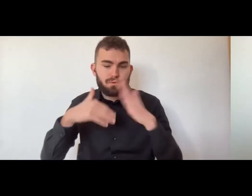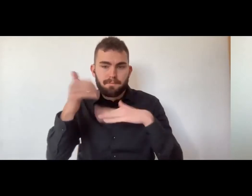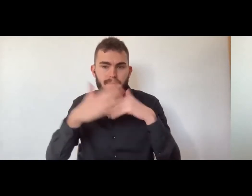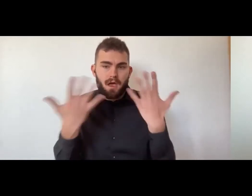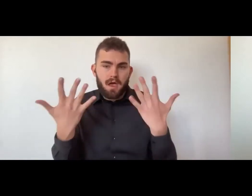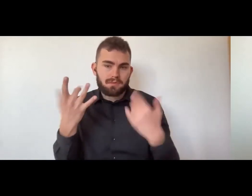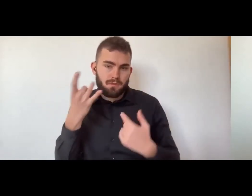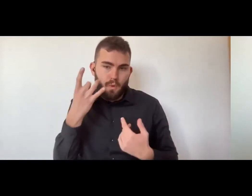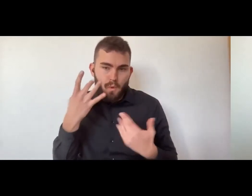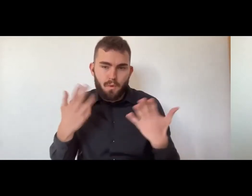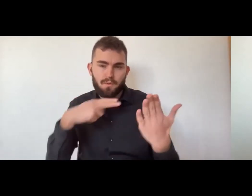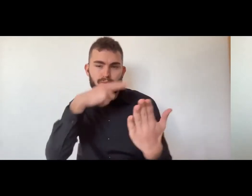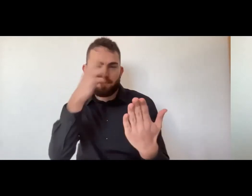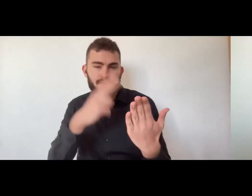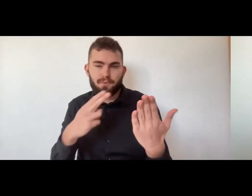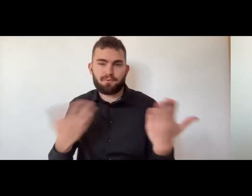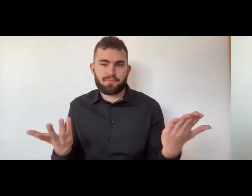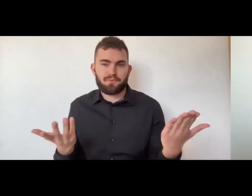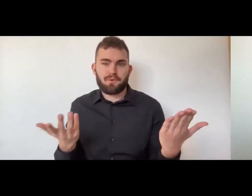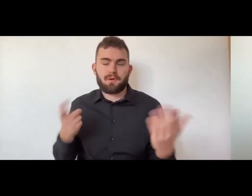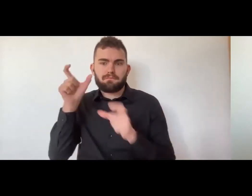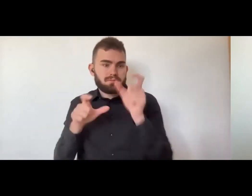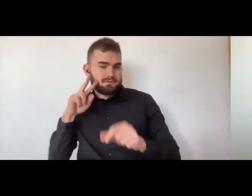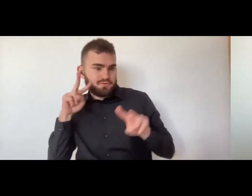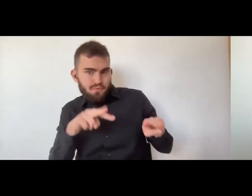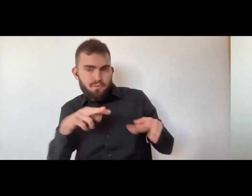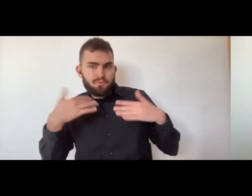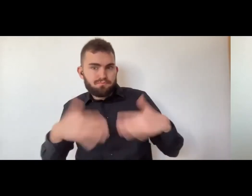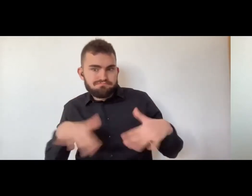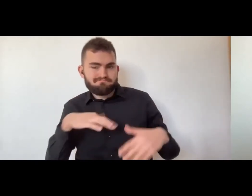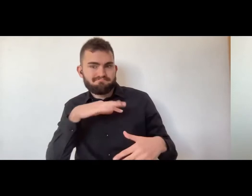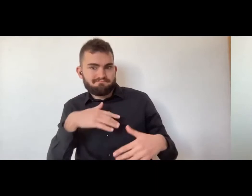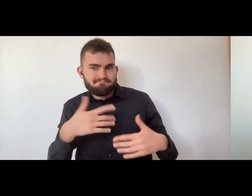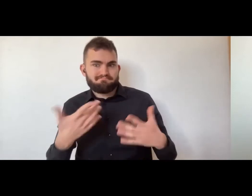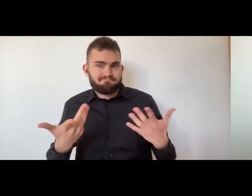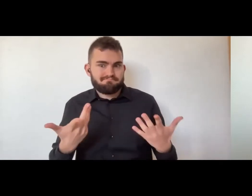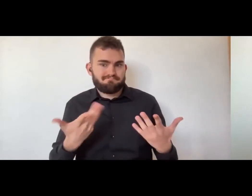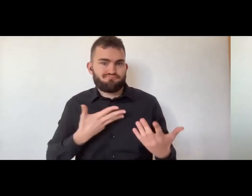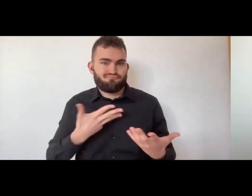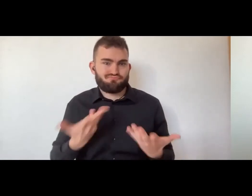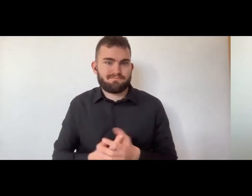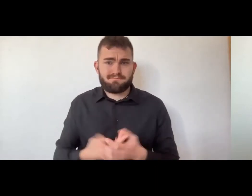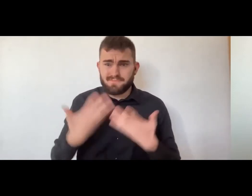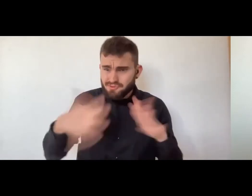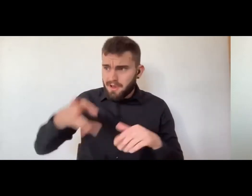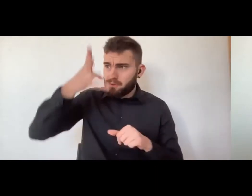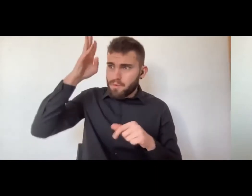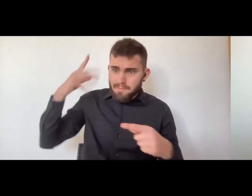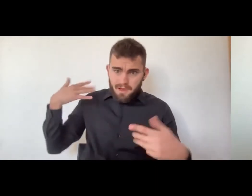ma aveva degli occhi che funzionavano alla grande, aveva delle mani che sapevano esprimere quello che lui vedeva.